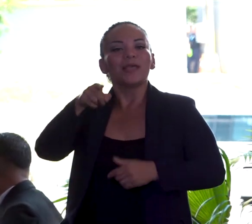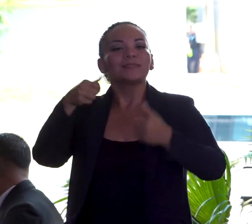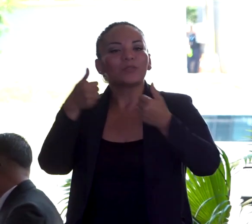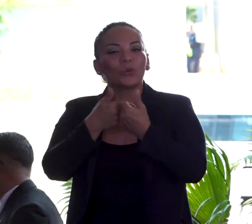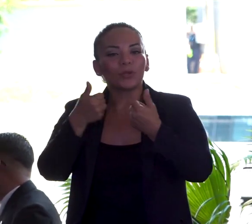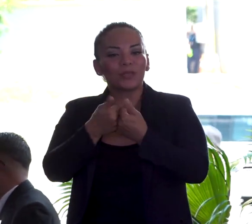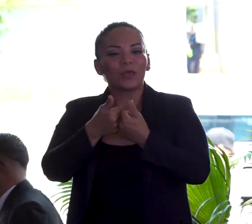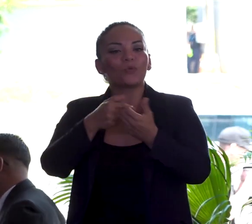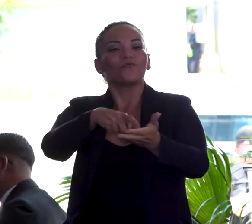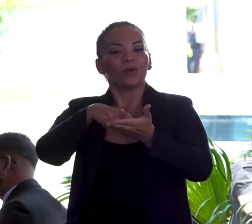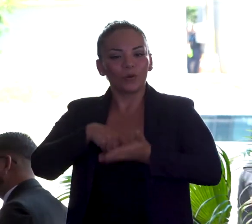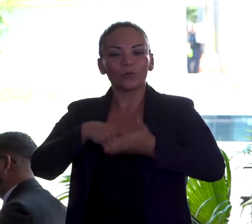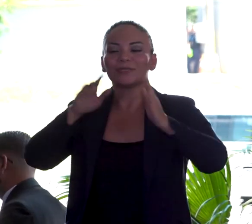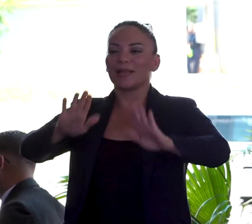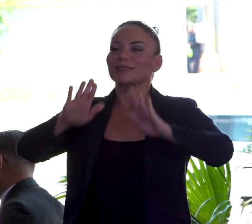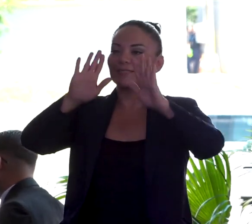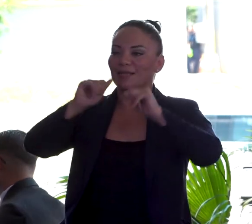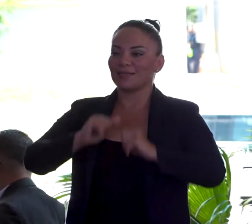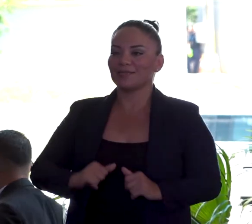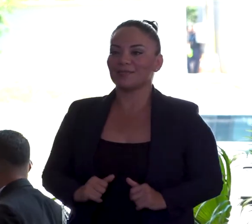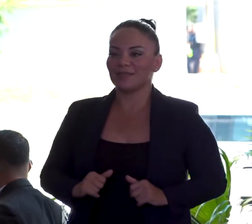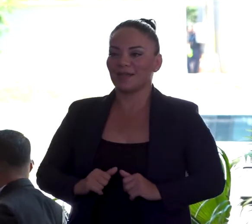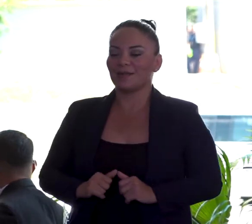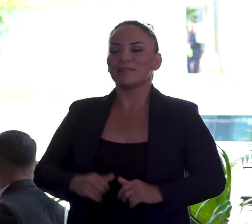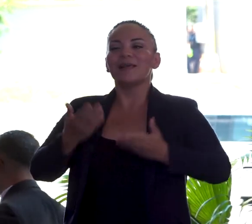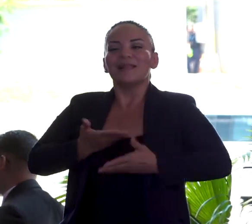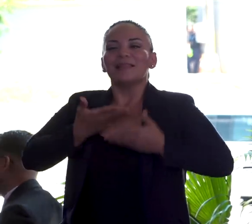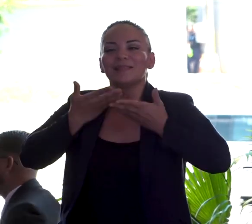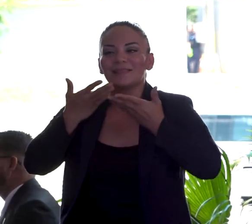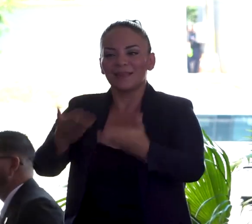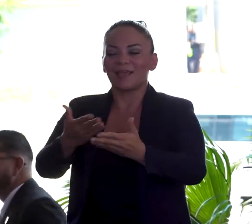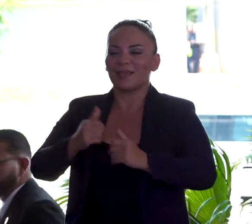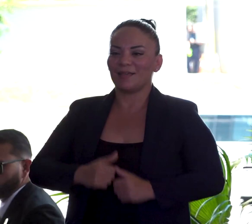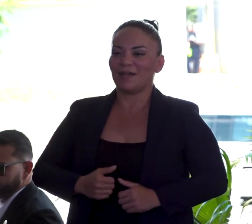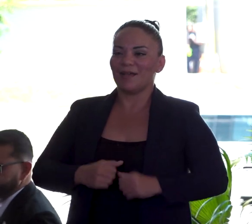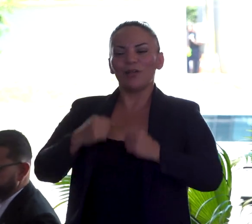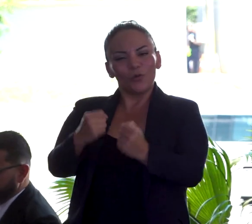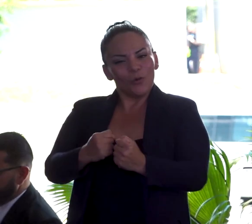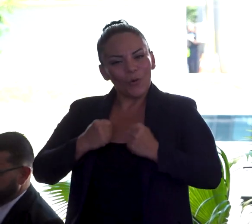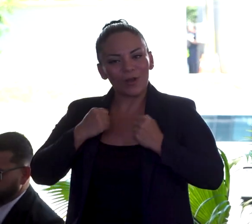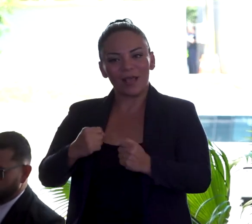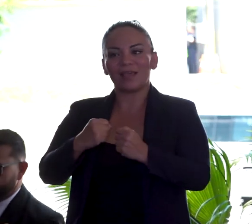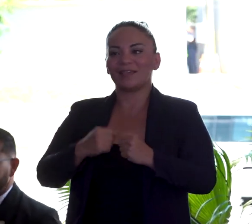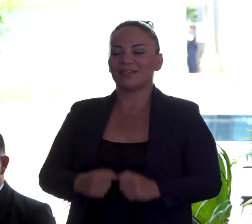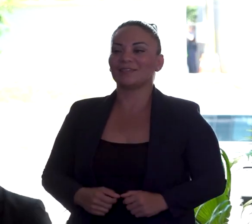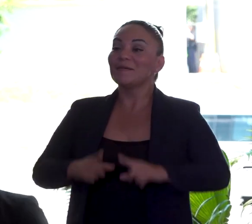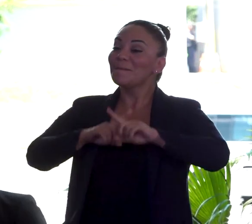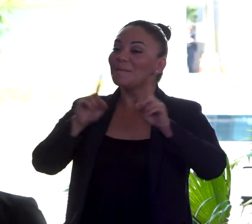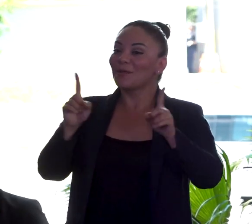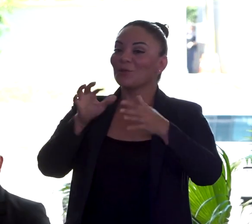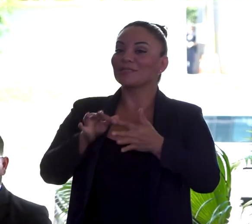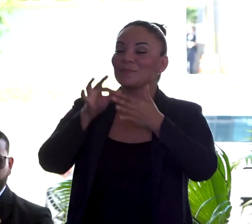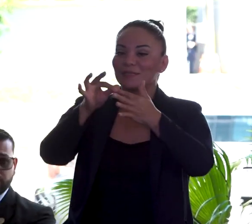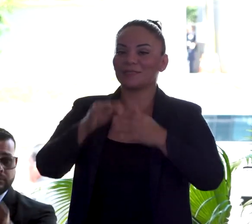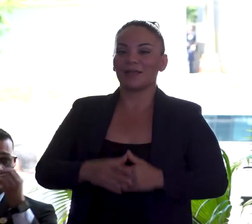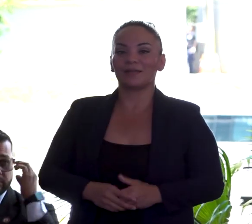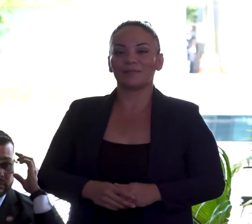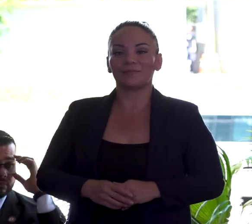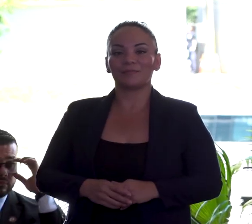que reconoce la excelencia, la entrega, el coraje, pero que en especial